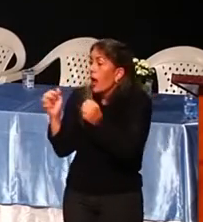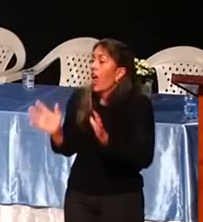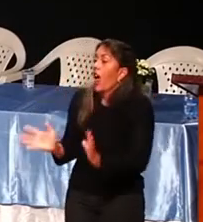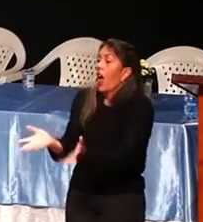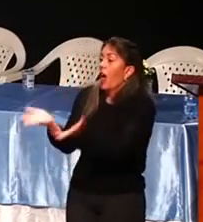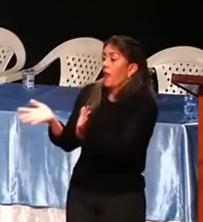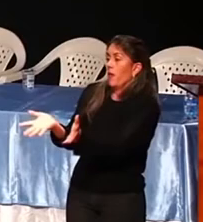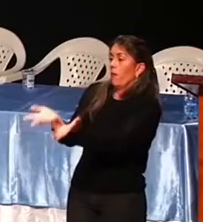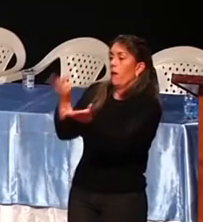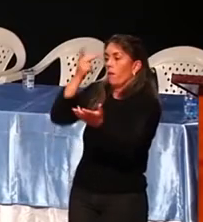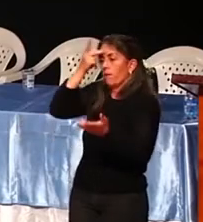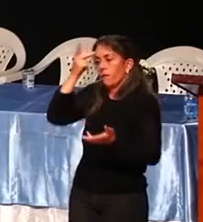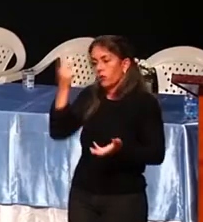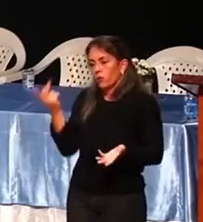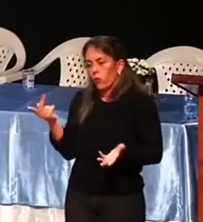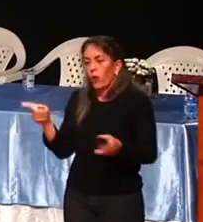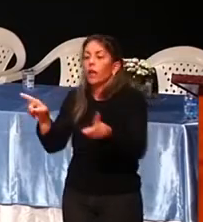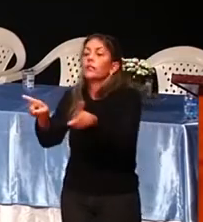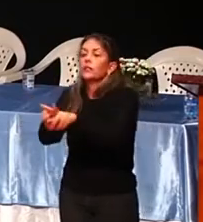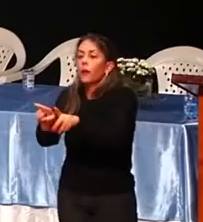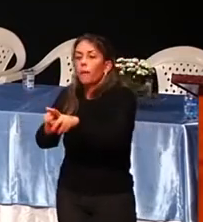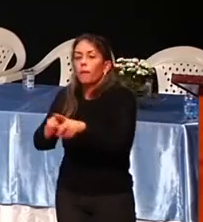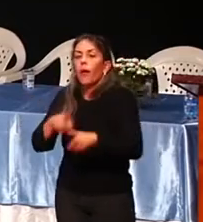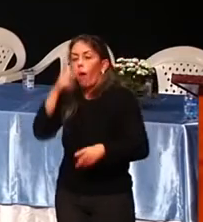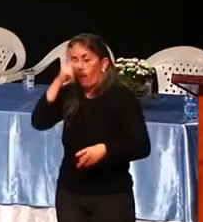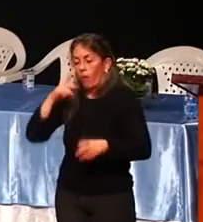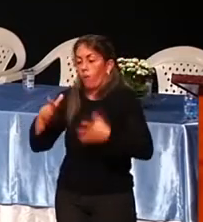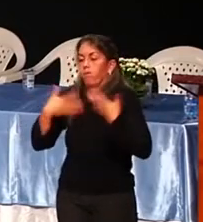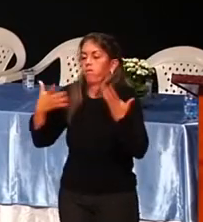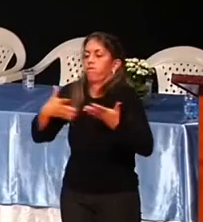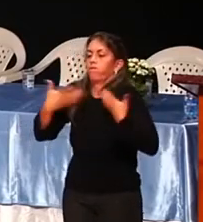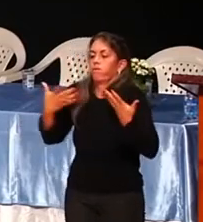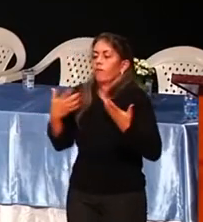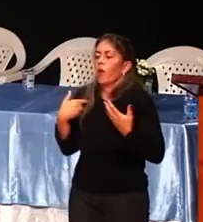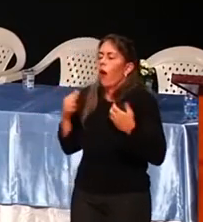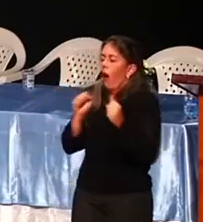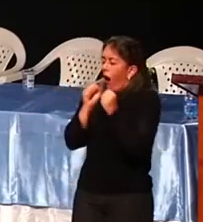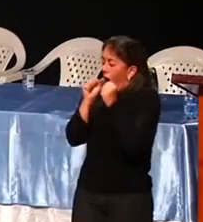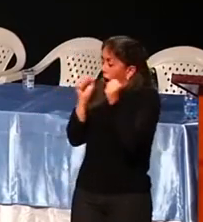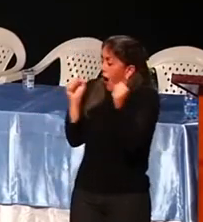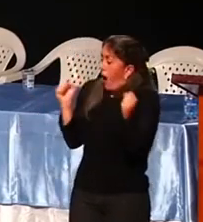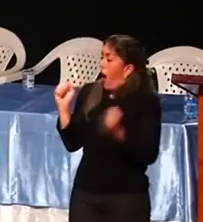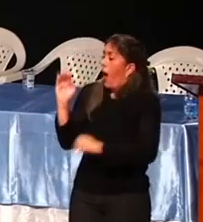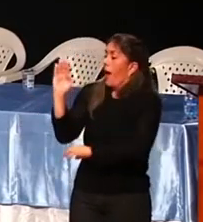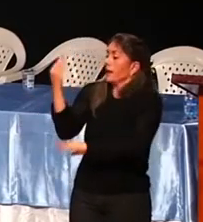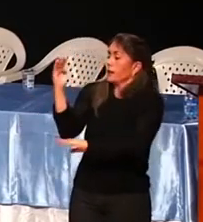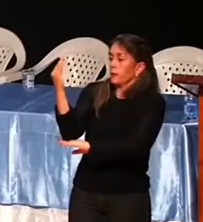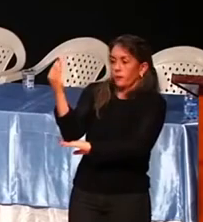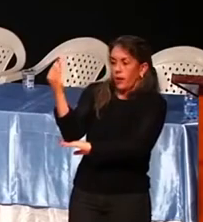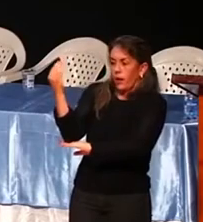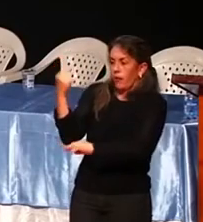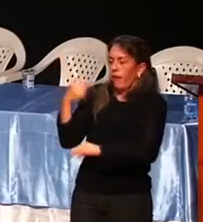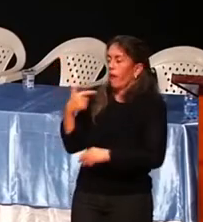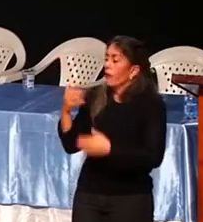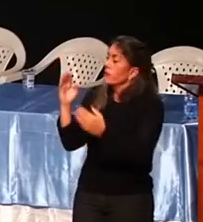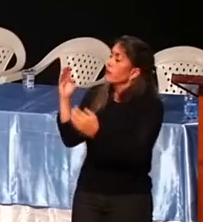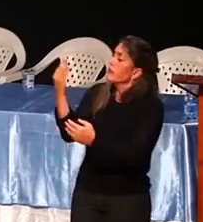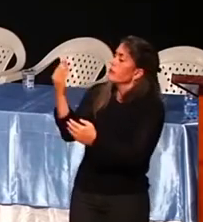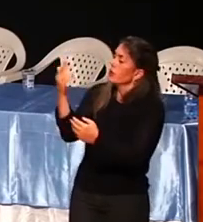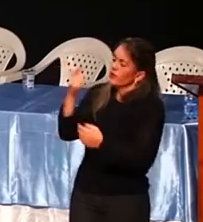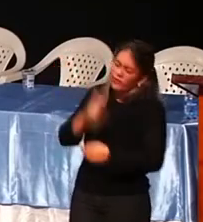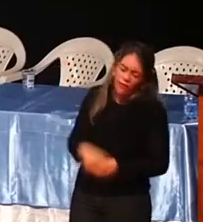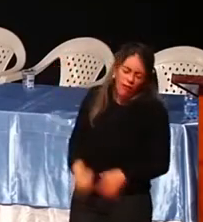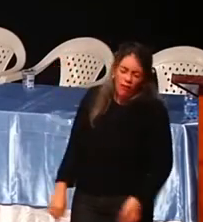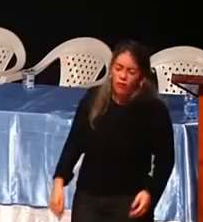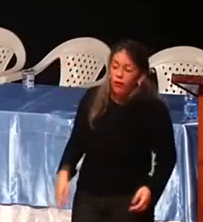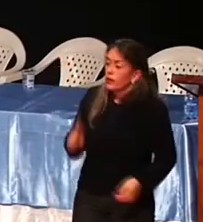motivar. Olhar no espelho, acordou, em vez de falar mais um dia, olha no espelho e fala,